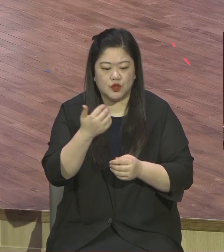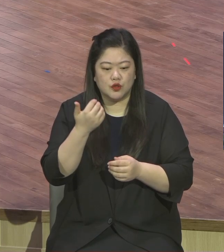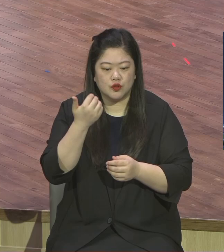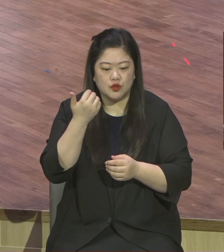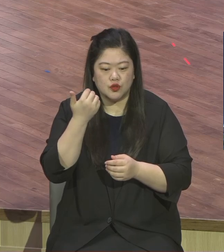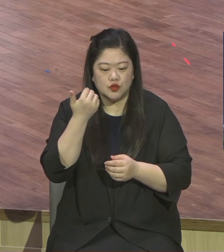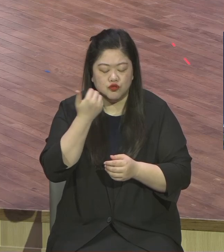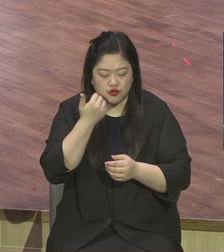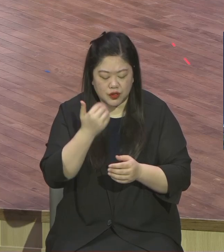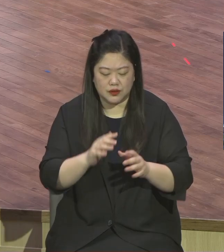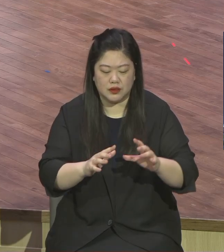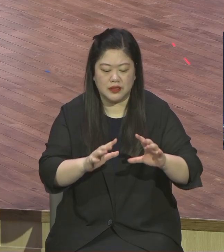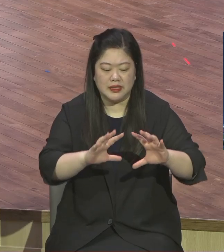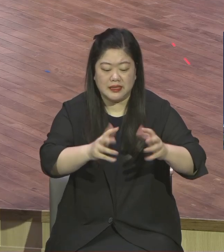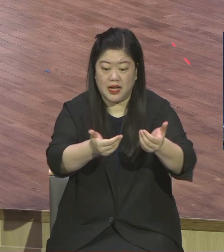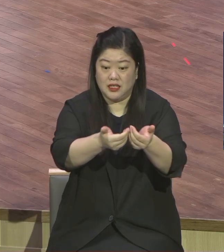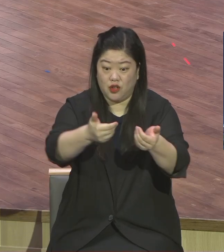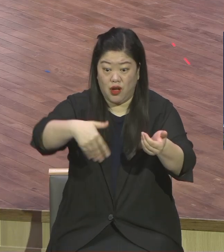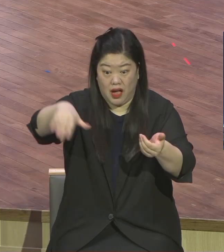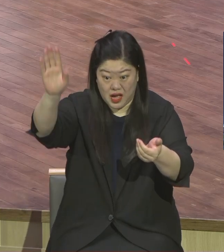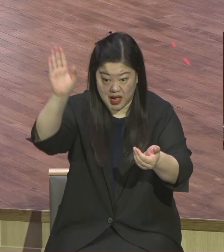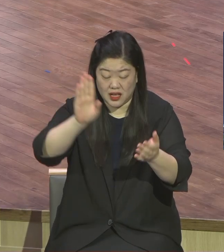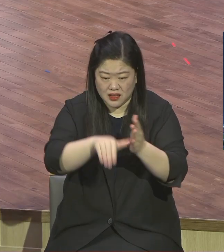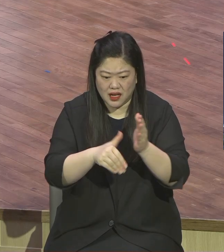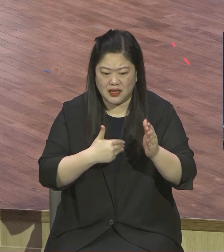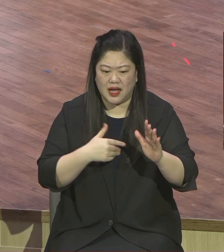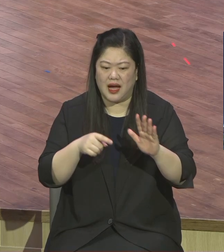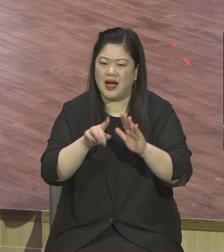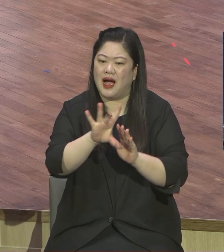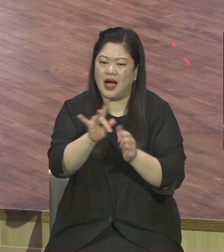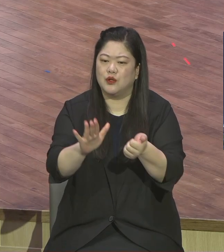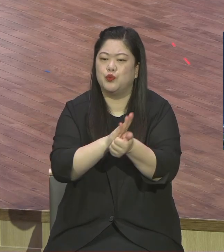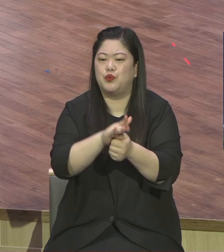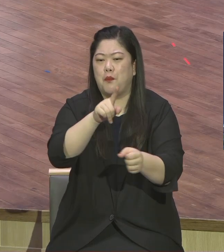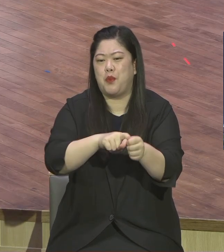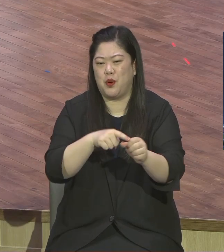못해요. 박정희 대통령이 그렇게 죽었을 때